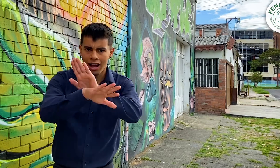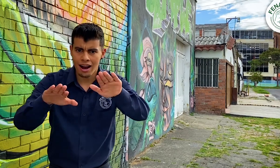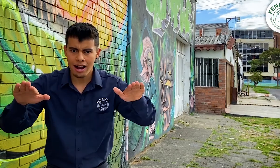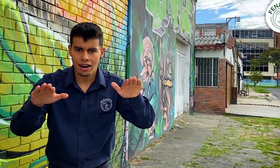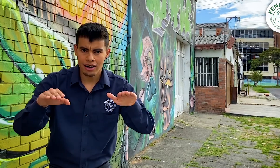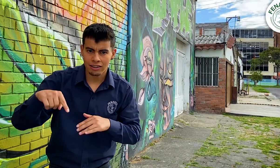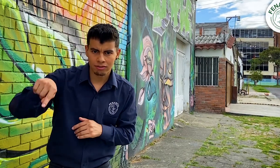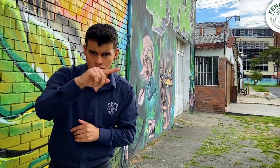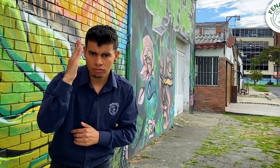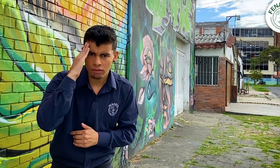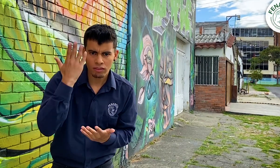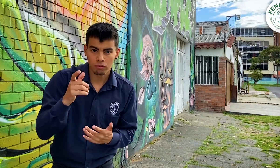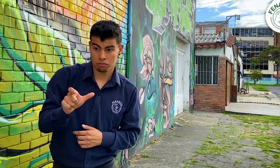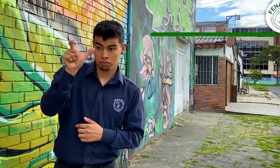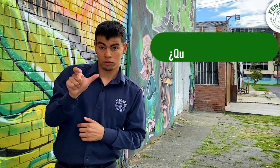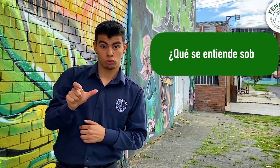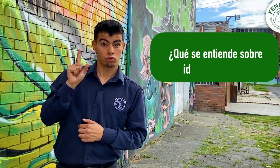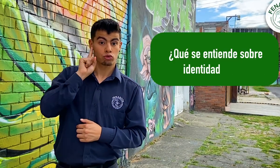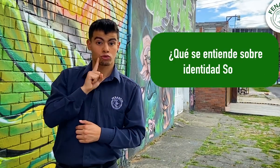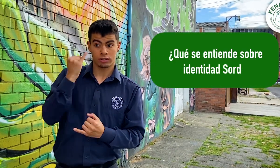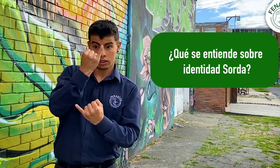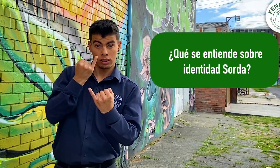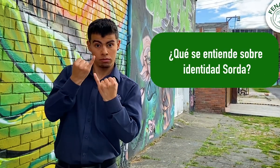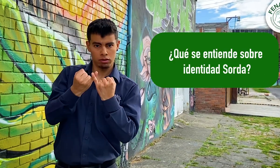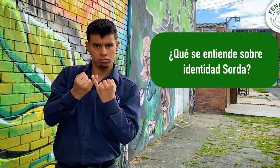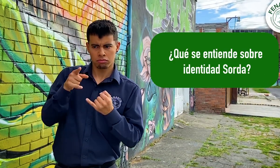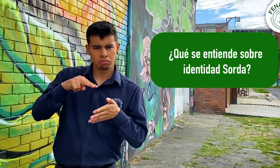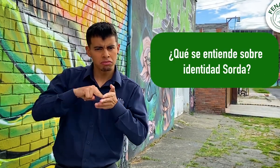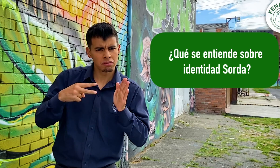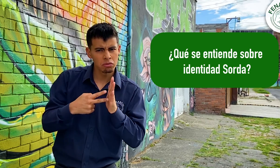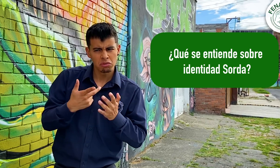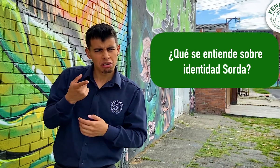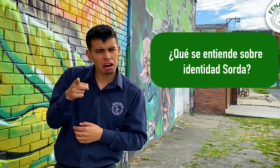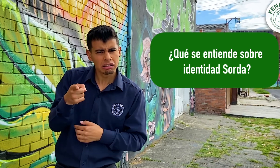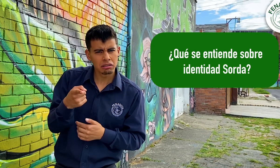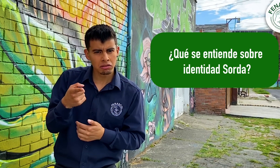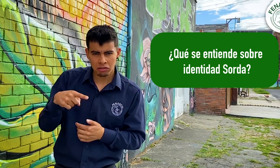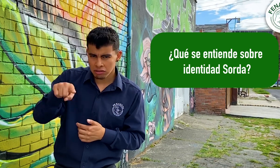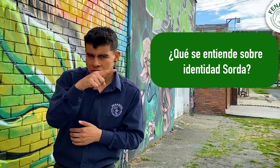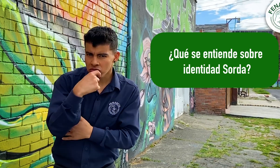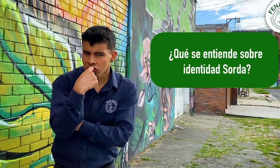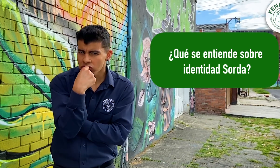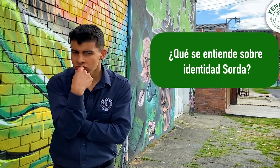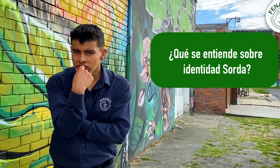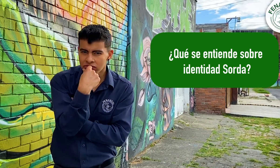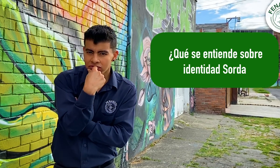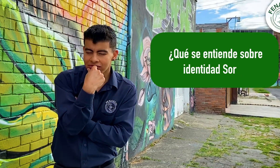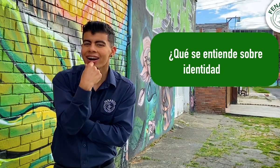¡Ey! ¿Ustedes saben qué es identidad sorda? ¿O qué entienden por identidad sorda? ¿Se lo han